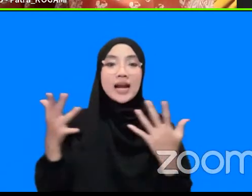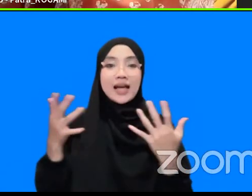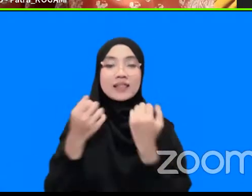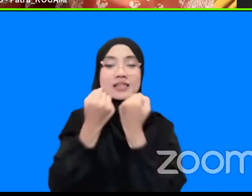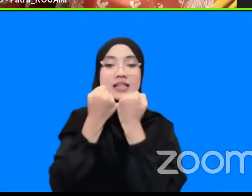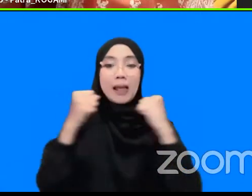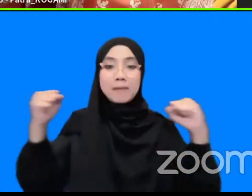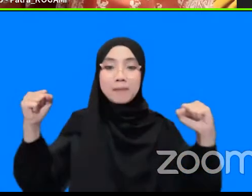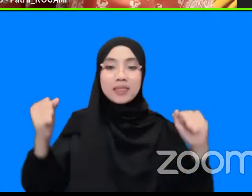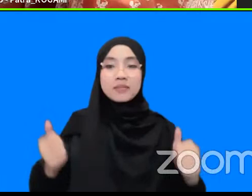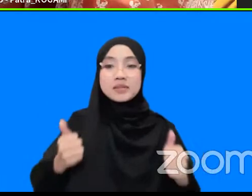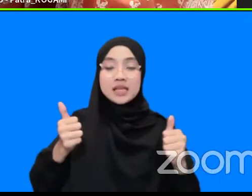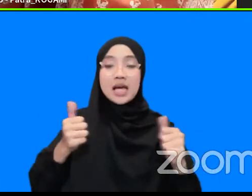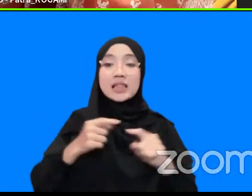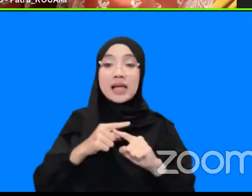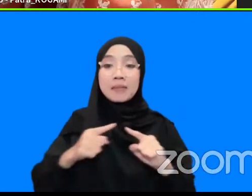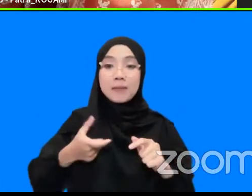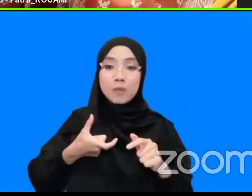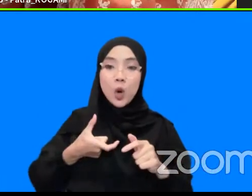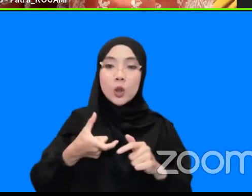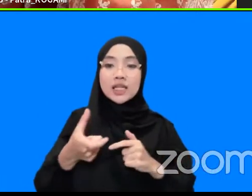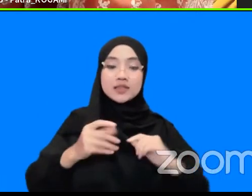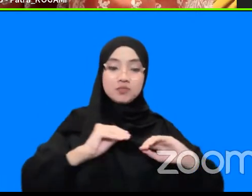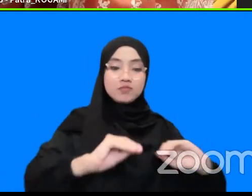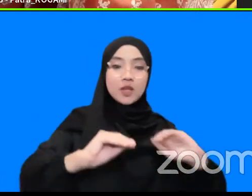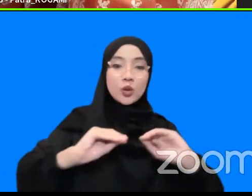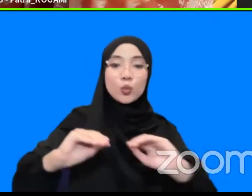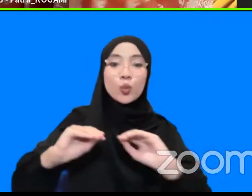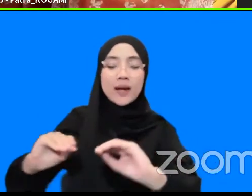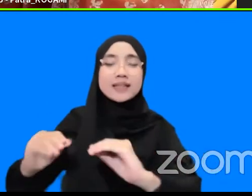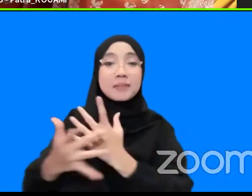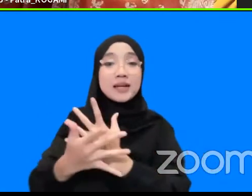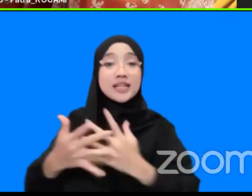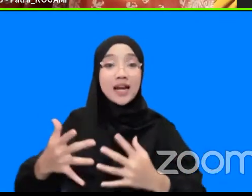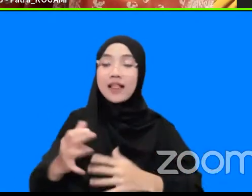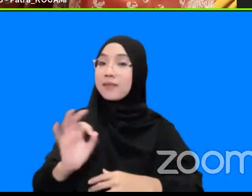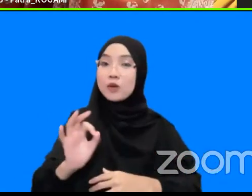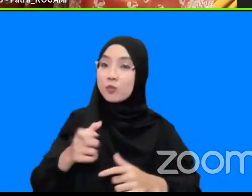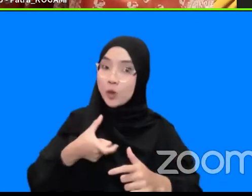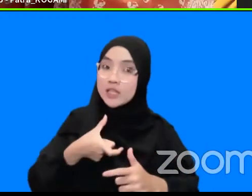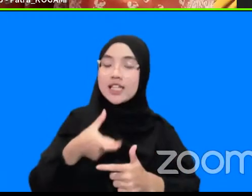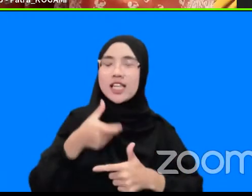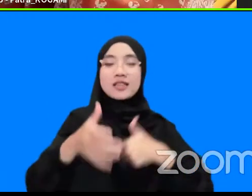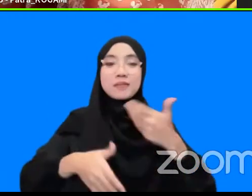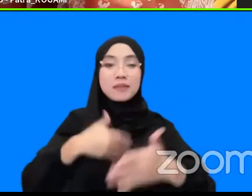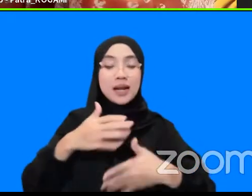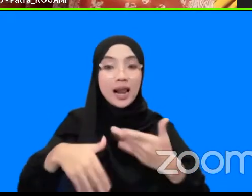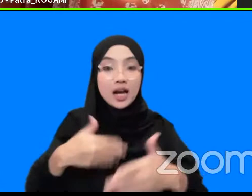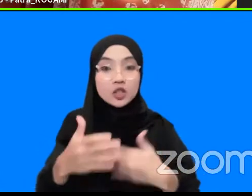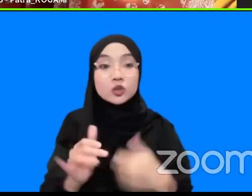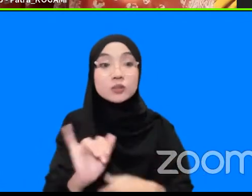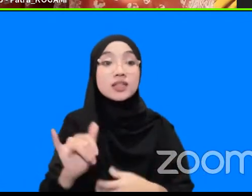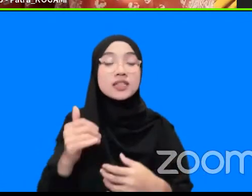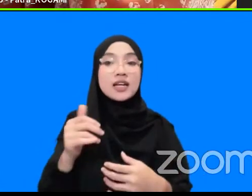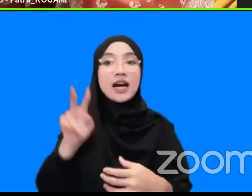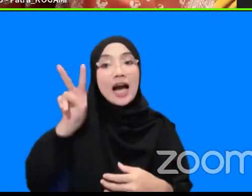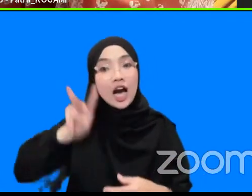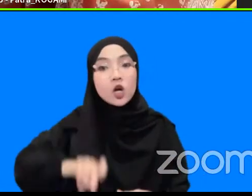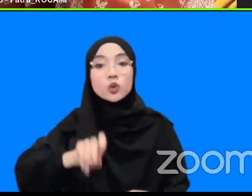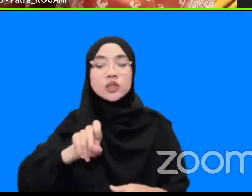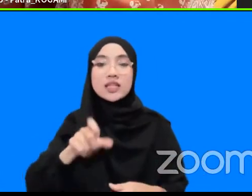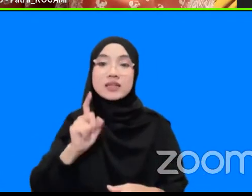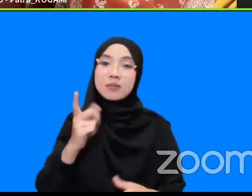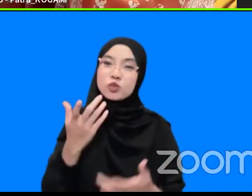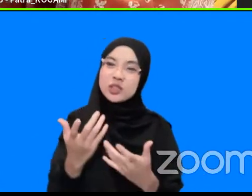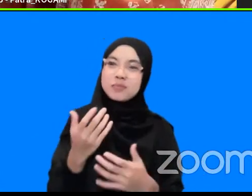edukasi kepada masyarakat itu tidak apa belum berlangsung seperti yang yang semestinya mungkin karena